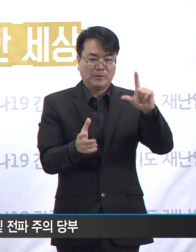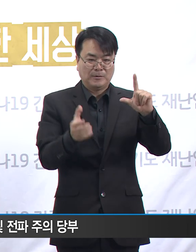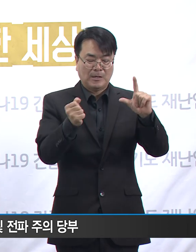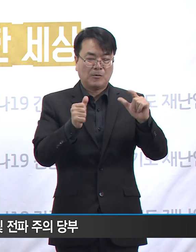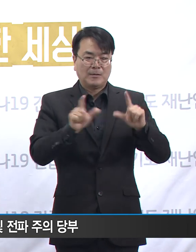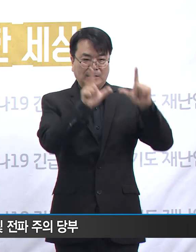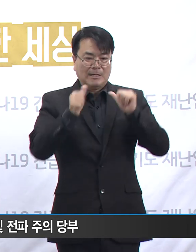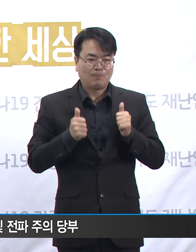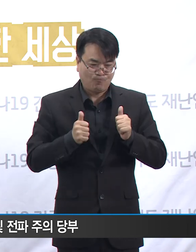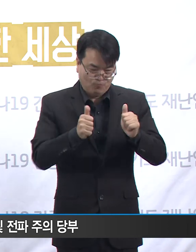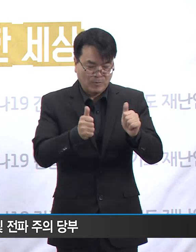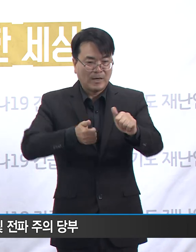감사합니다. 감사합니다. 감사합니다.